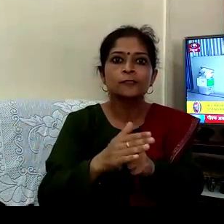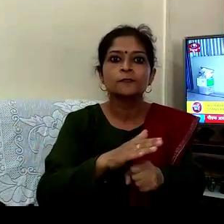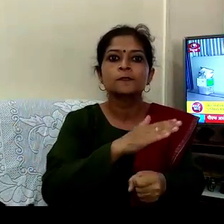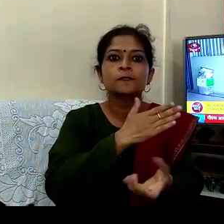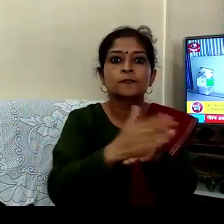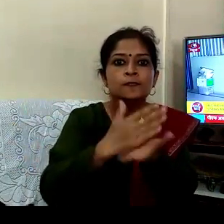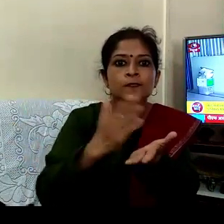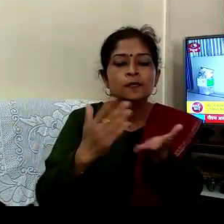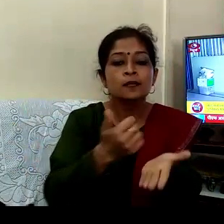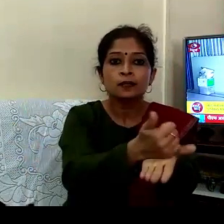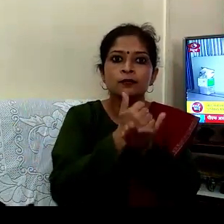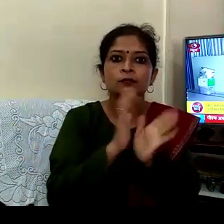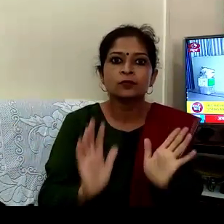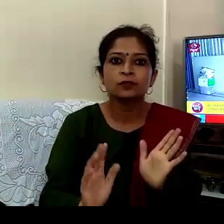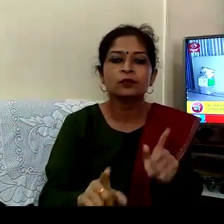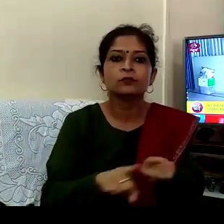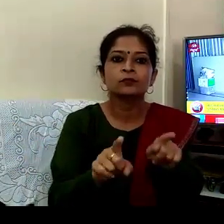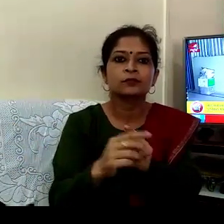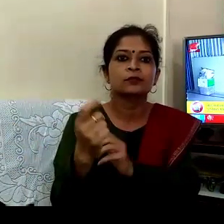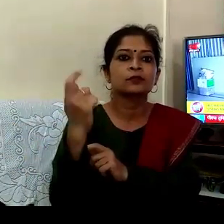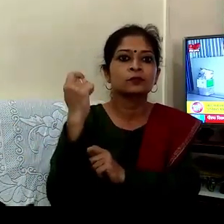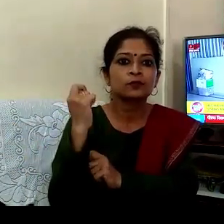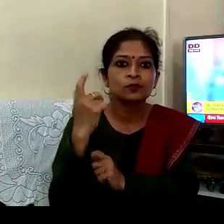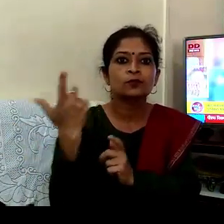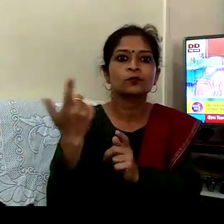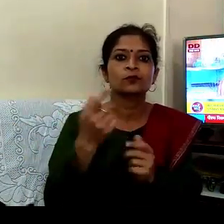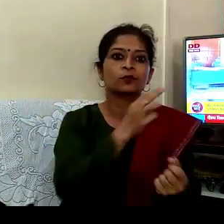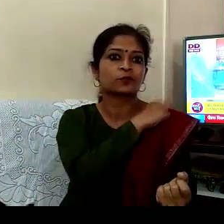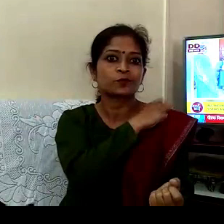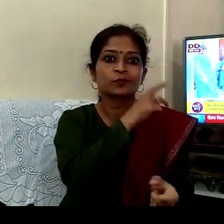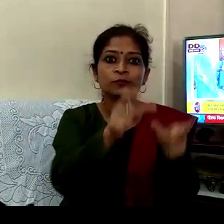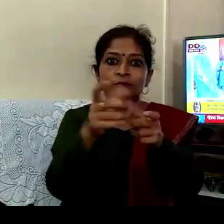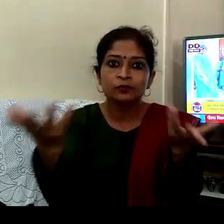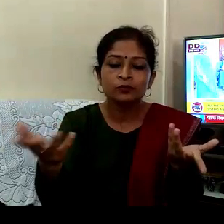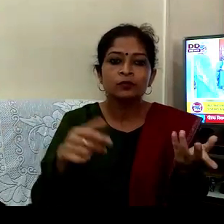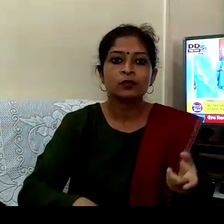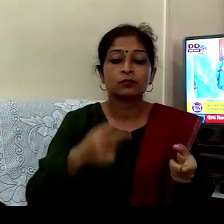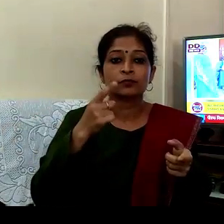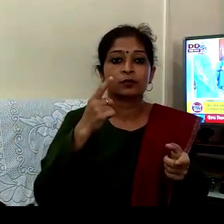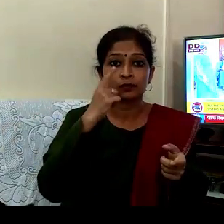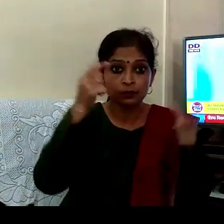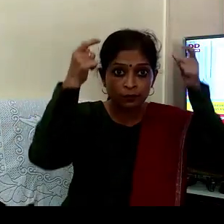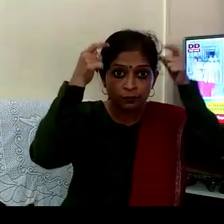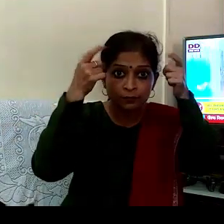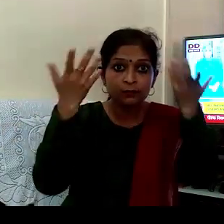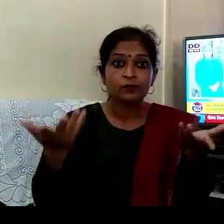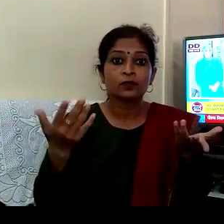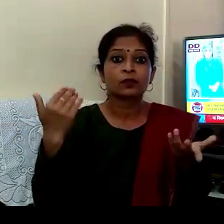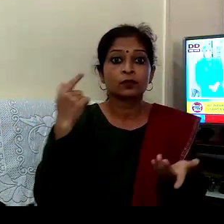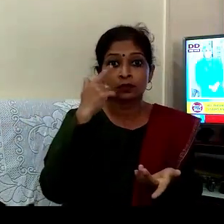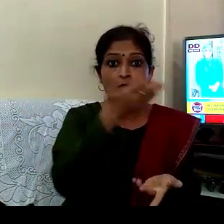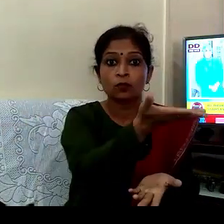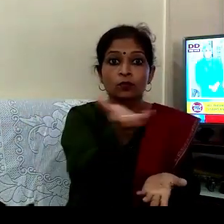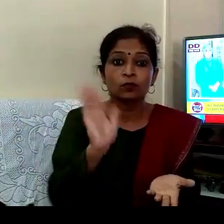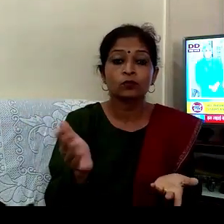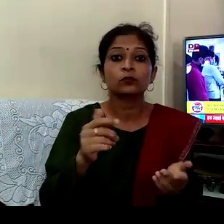جو ہمارے فرنٹ لائن سورجرز ہیں خاص کر ہماری نرسیس بہنے ہیں نرسیس کا کام